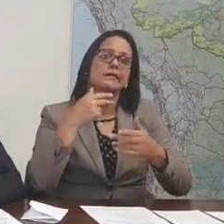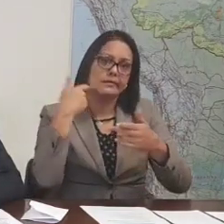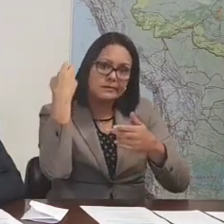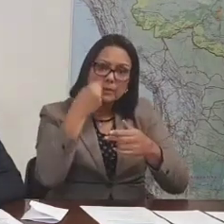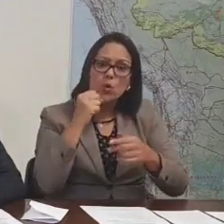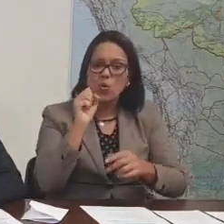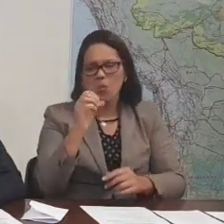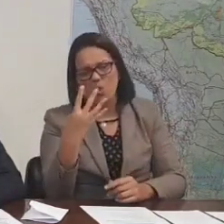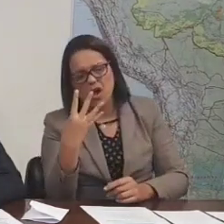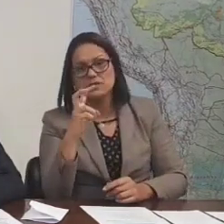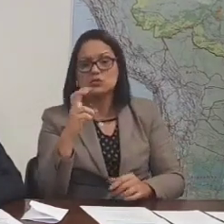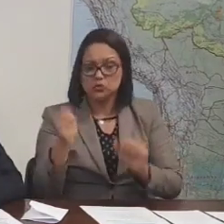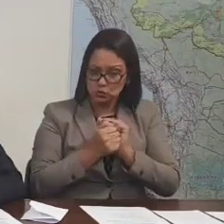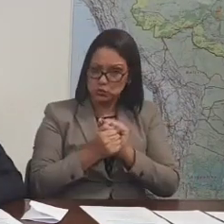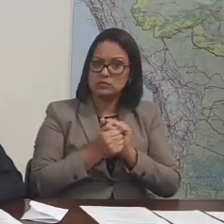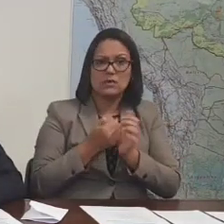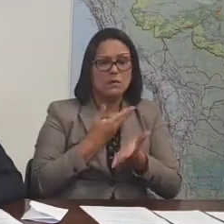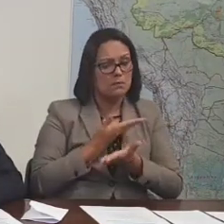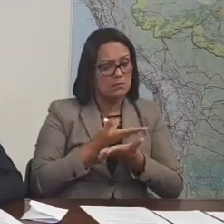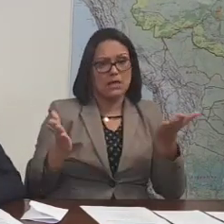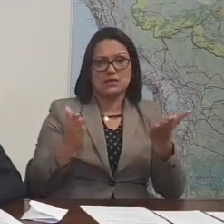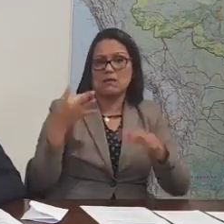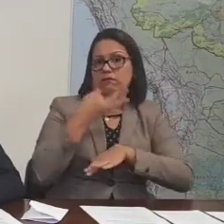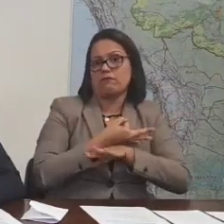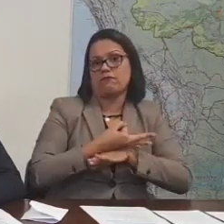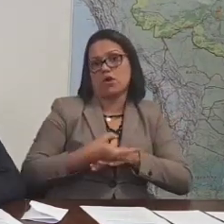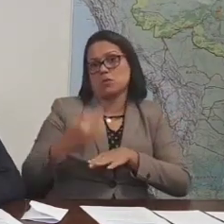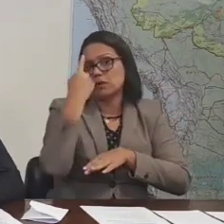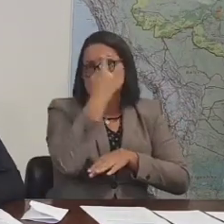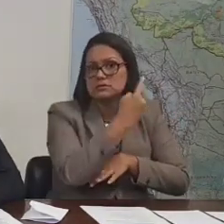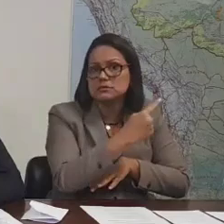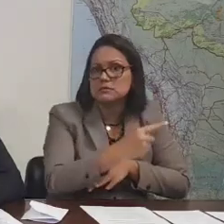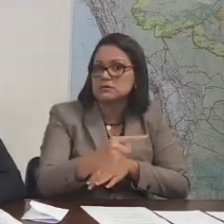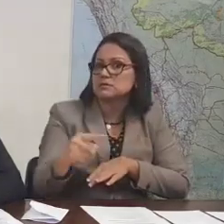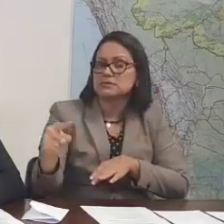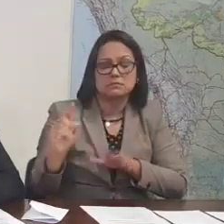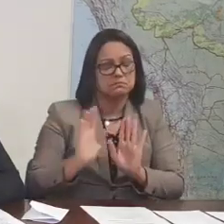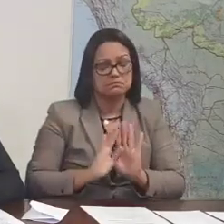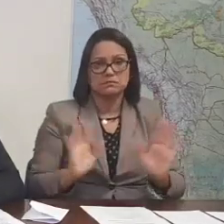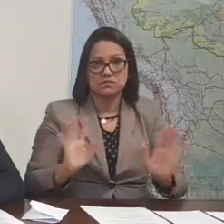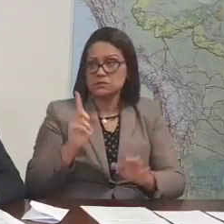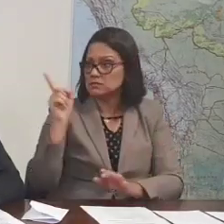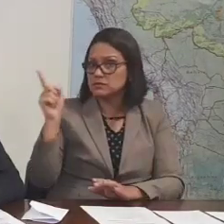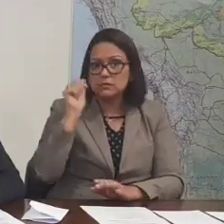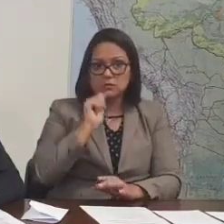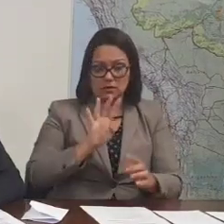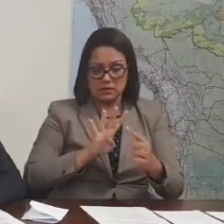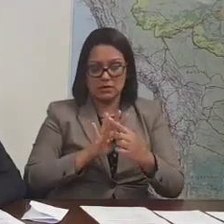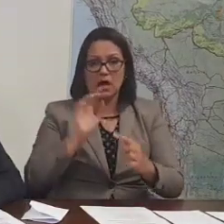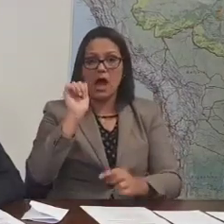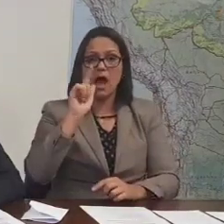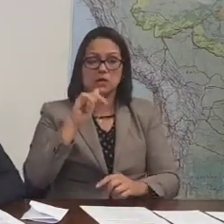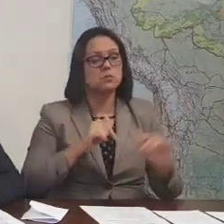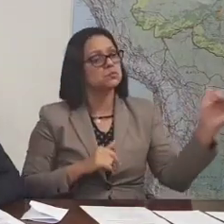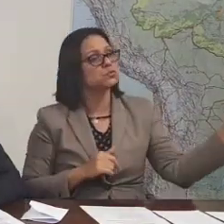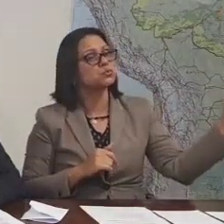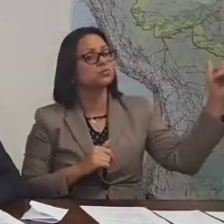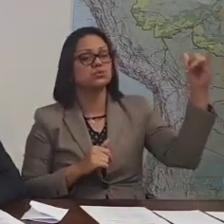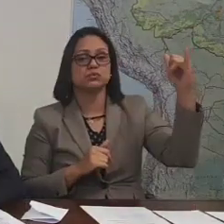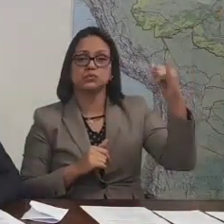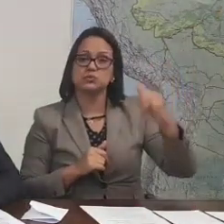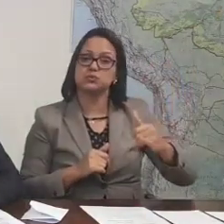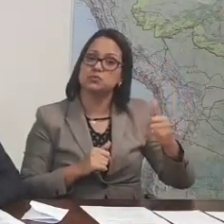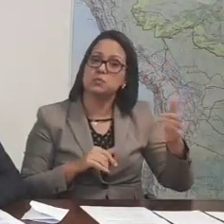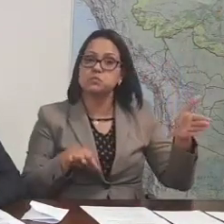cinco, irão comigo também. Vão perder uma semana de sessão aqui. Então, o caso da Aline, quando ela voltou de São Paulo,